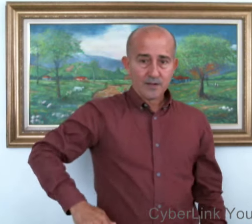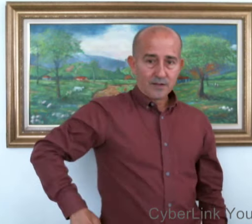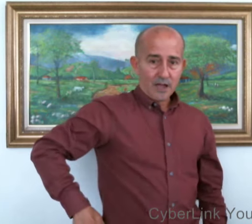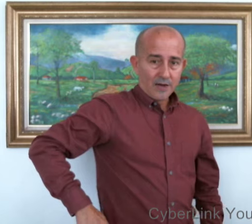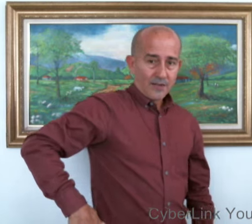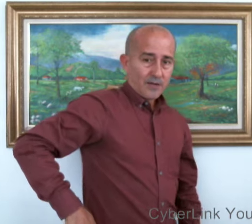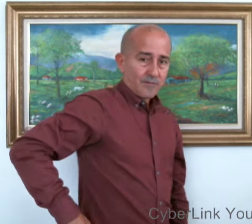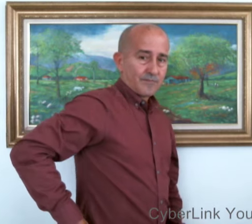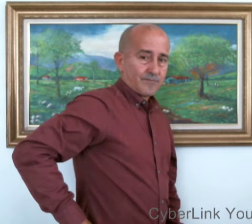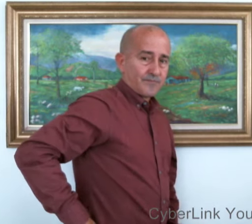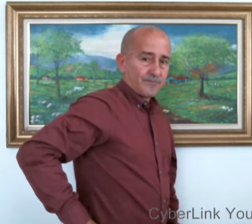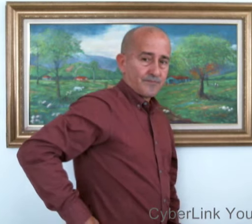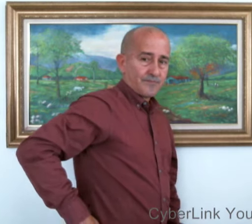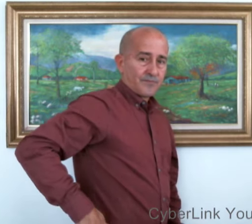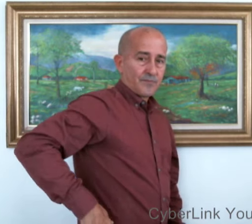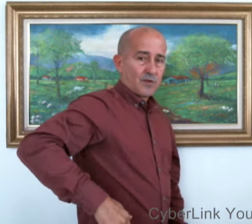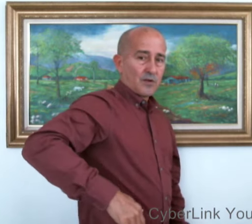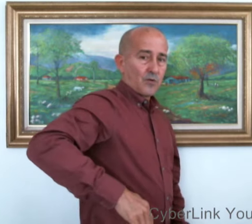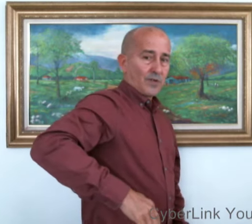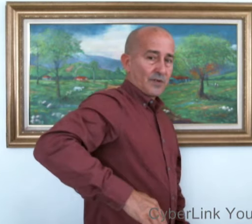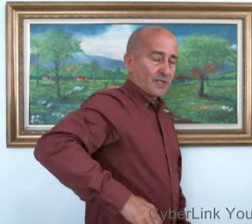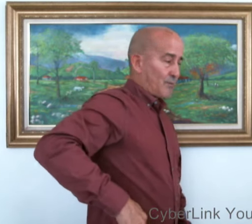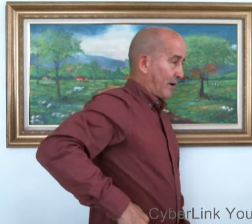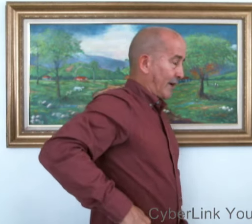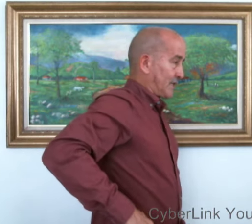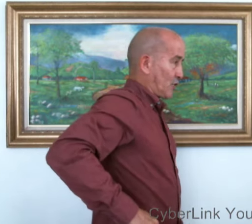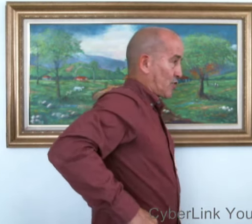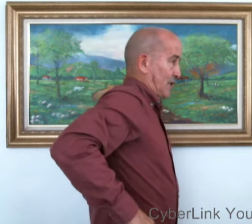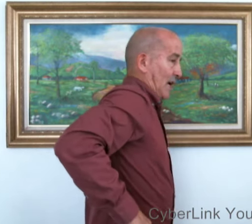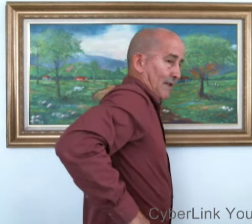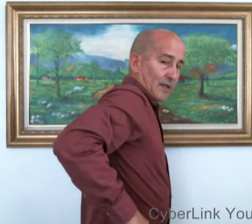Tarde. Cuando decimos que él llegó tarde.